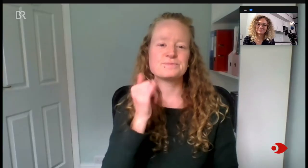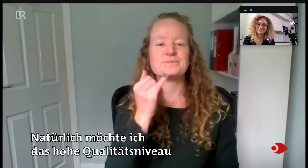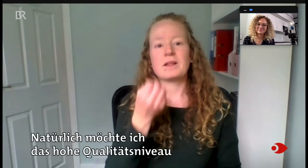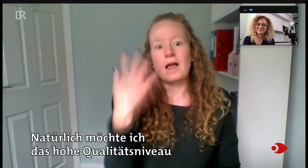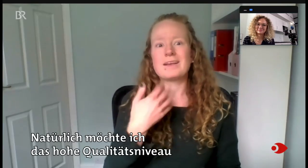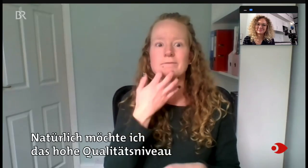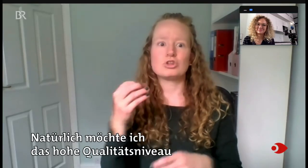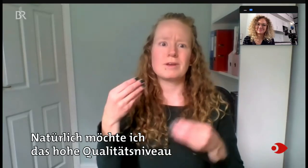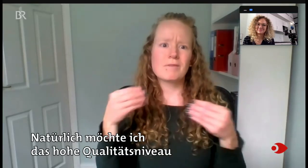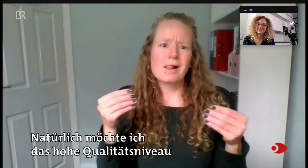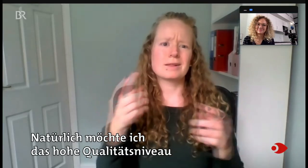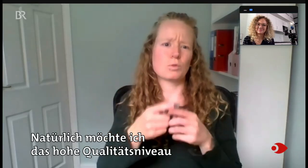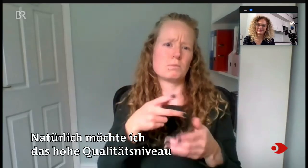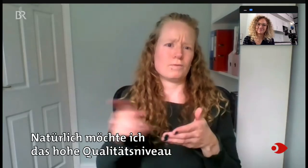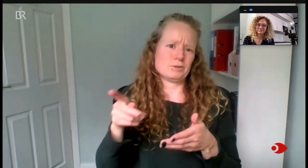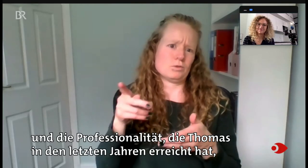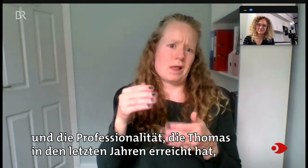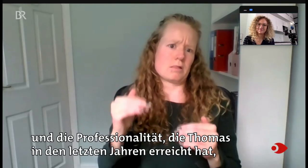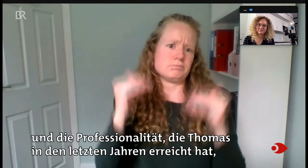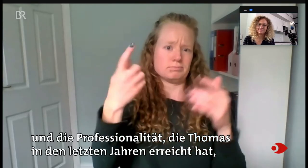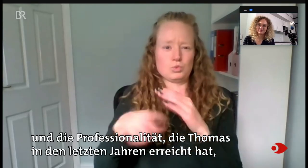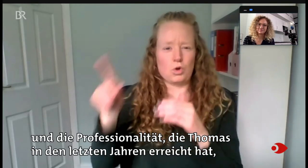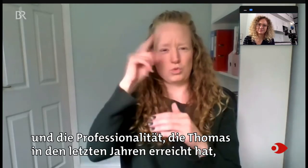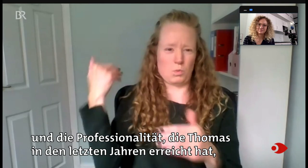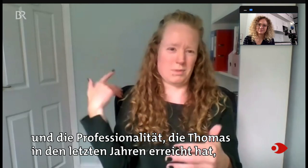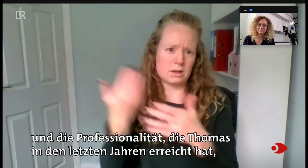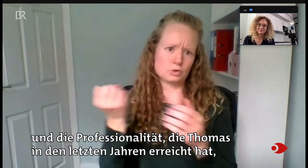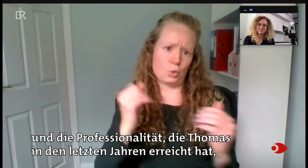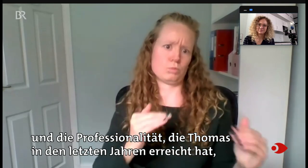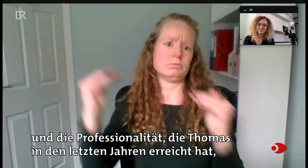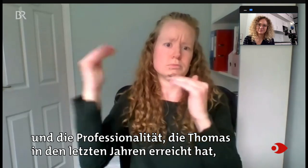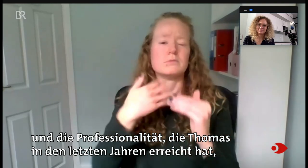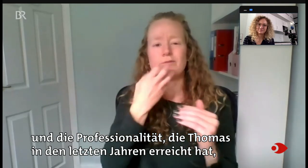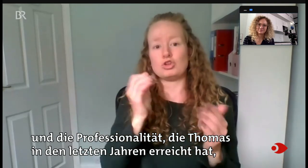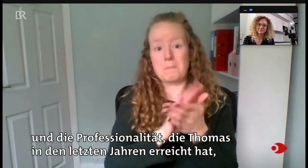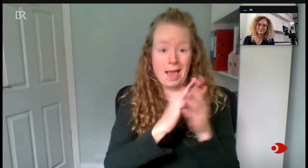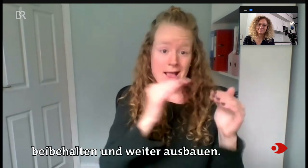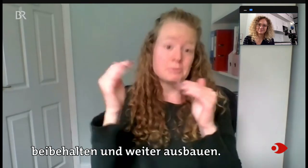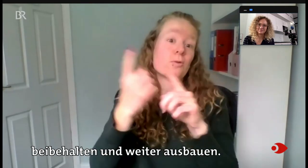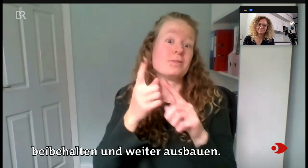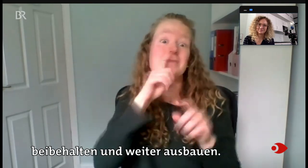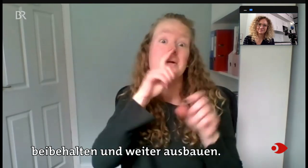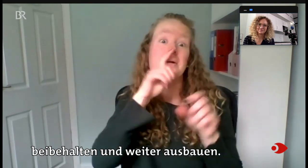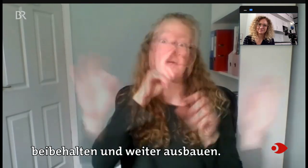Natürlich möchte ich das hohe Qualitätsniveau und die Professionalität, die Thomas in den letzten Jahren erreicht hat, beibehalten und weiter ausbauen.